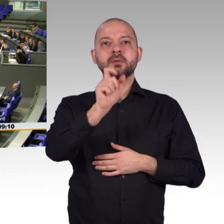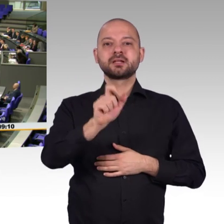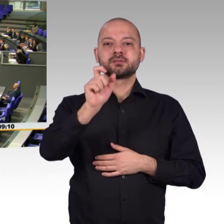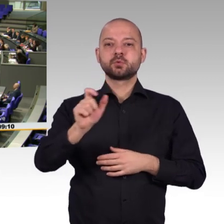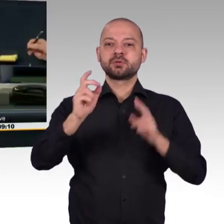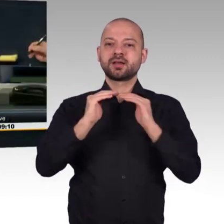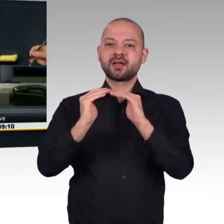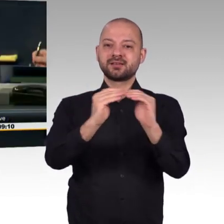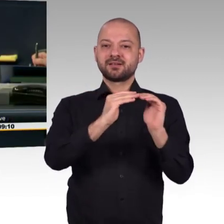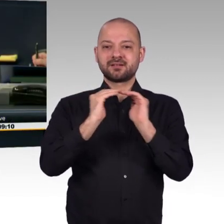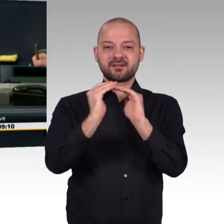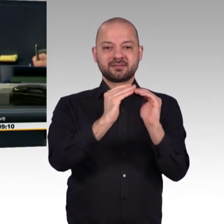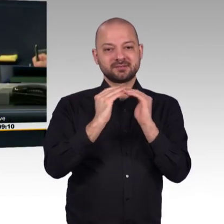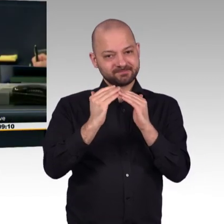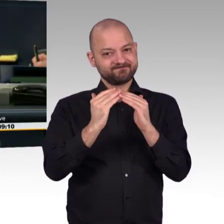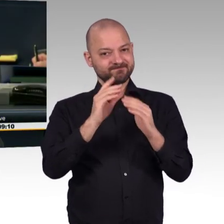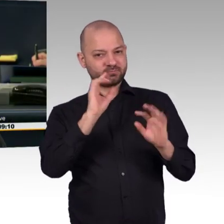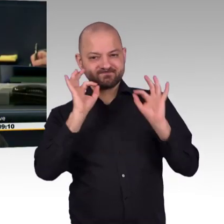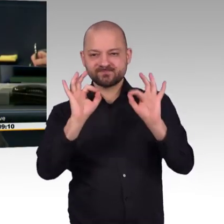Jetzt erteile ich das Wort der Kollegin Joanna Cotar, AfD.